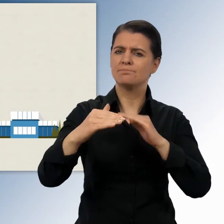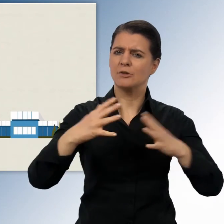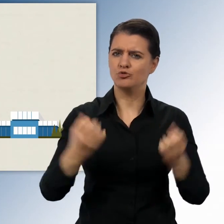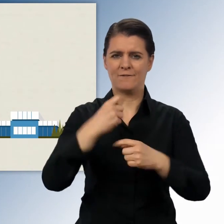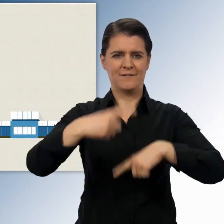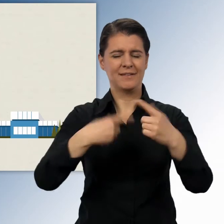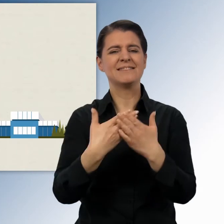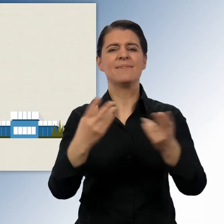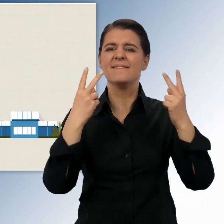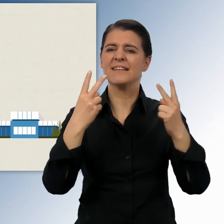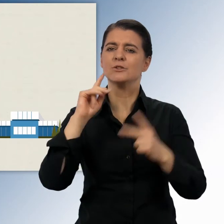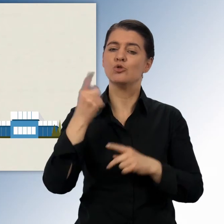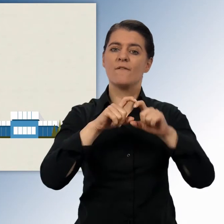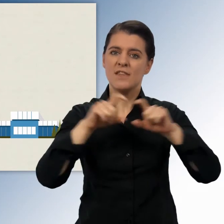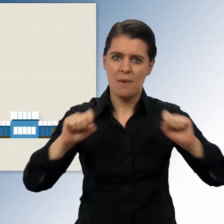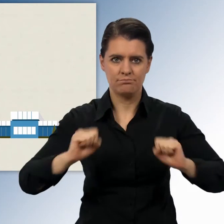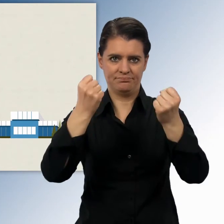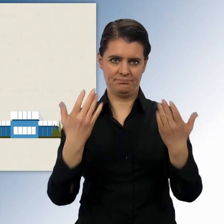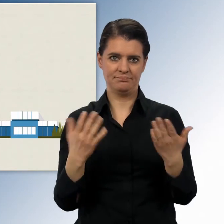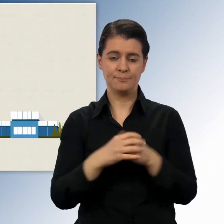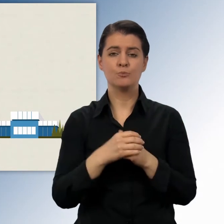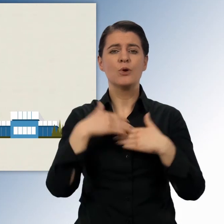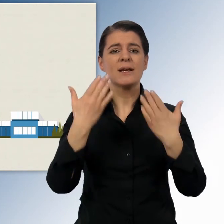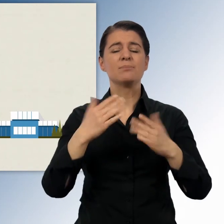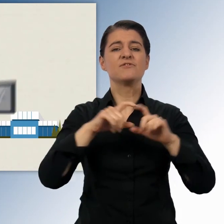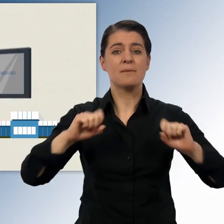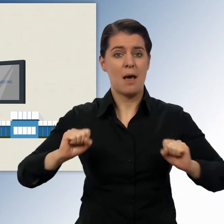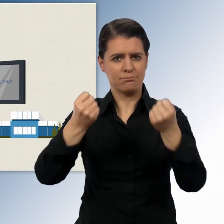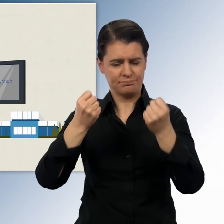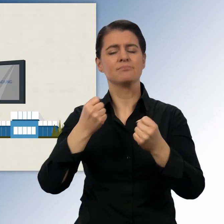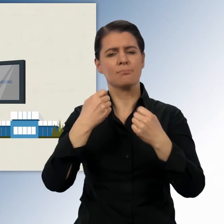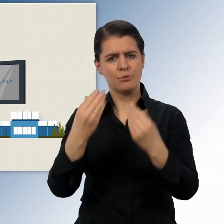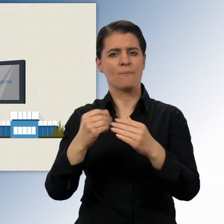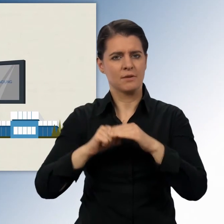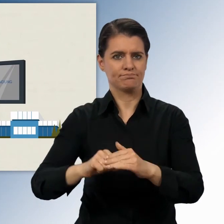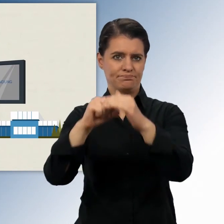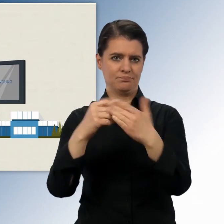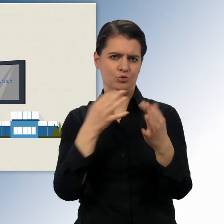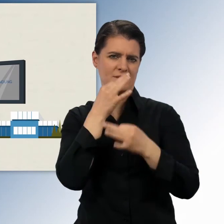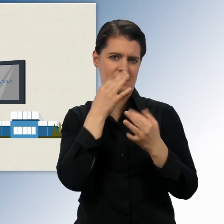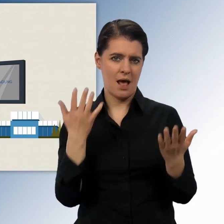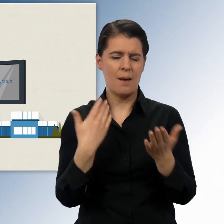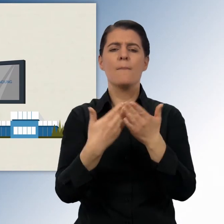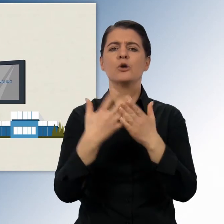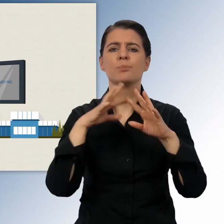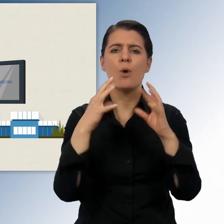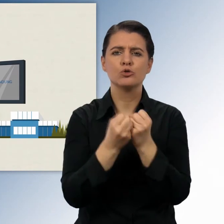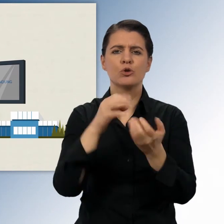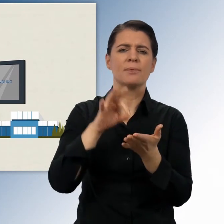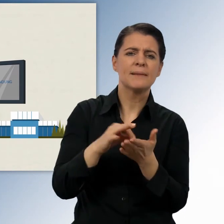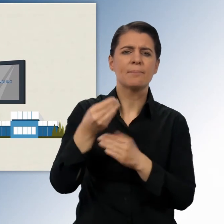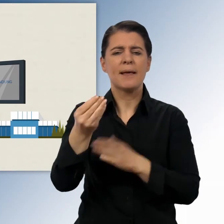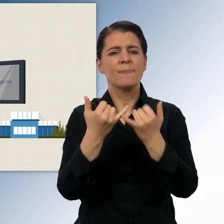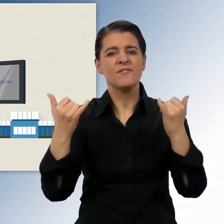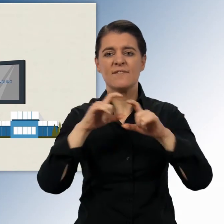Speziell für Unternehmensgründungen gibt es deshalb viel Unterstützung. Es gibt zum Beispiel Workshops mit Tipps, wie man einen